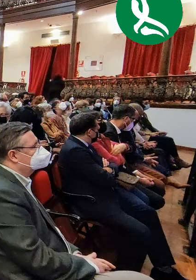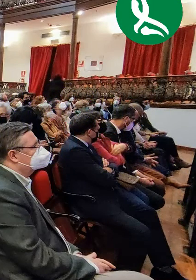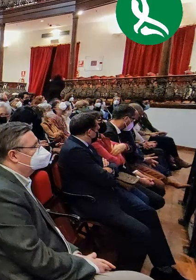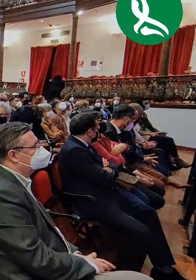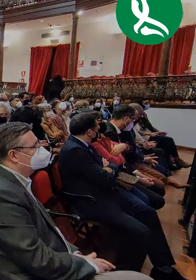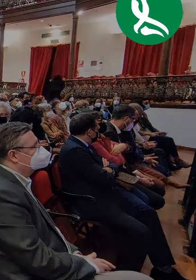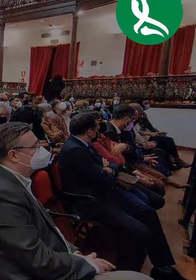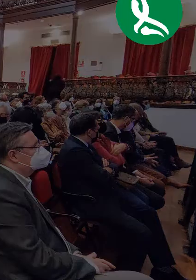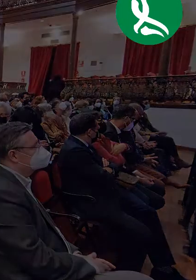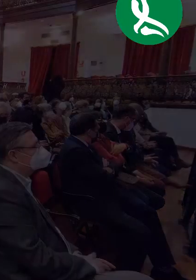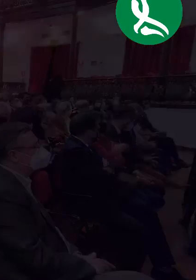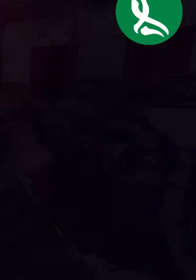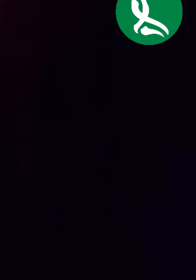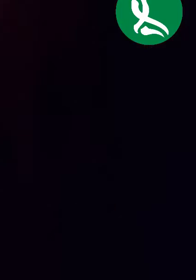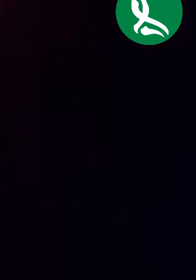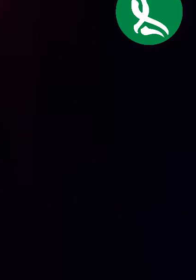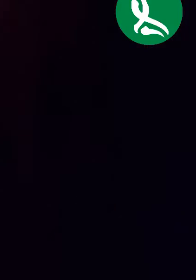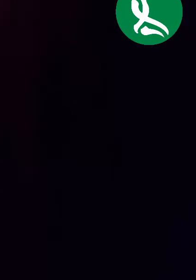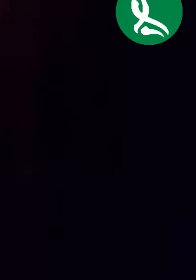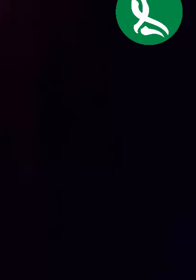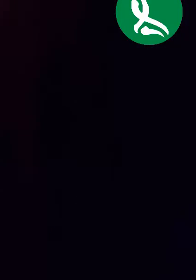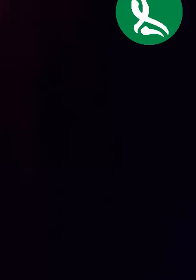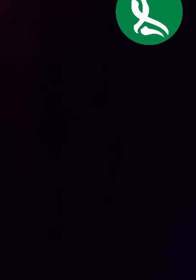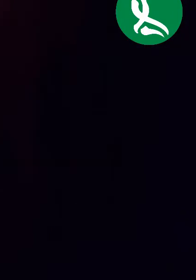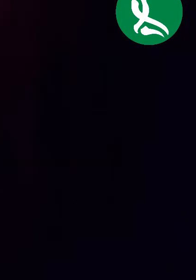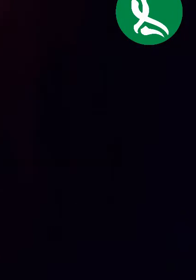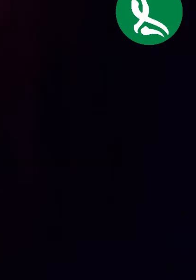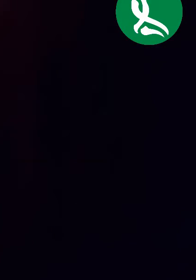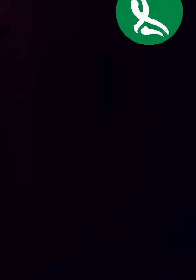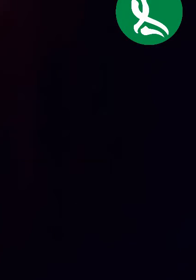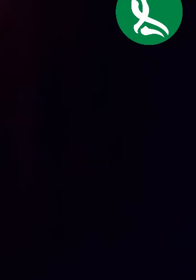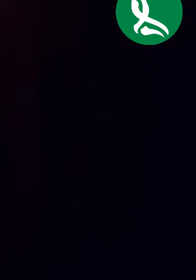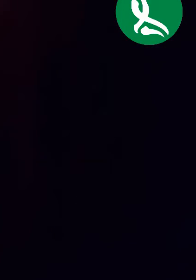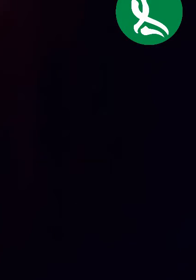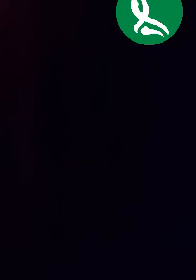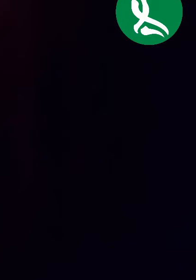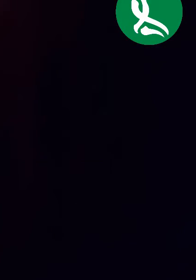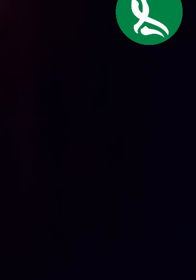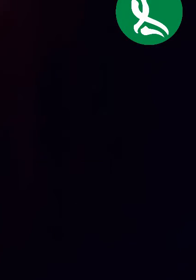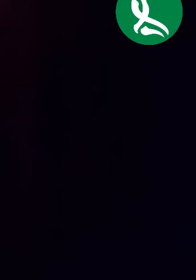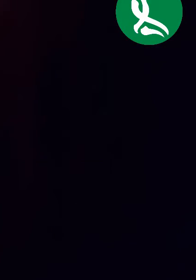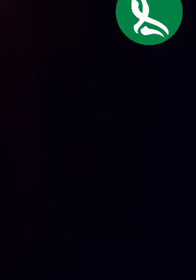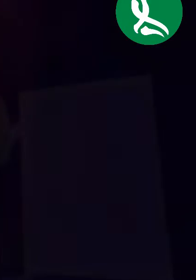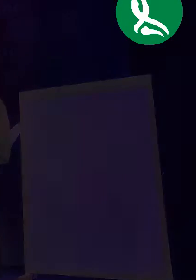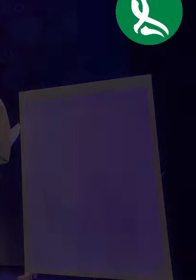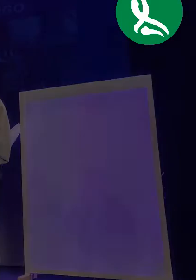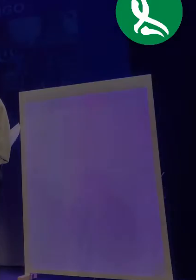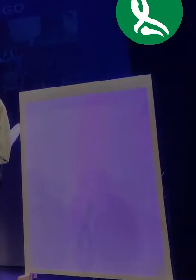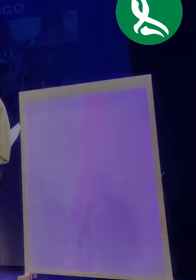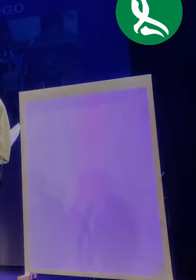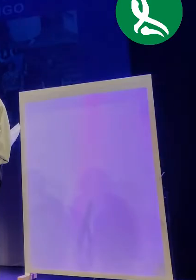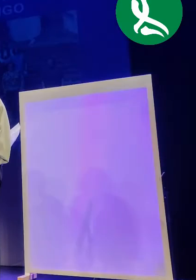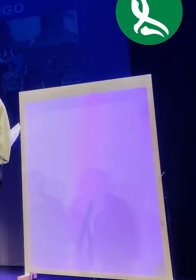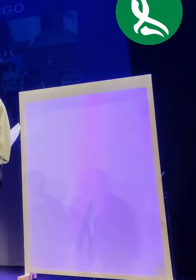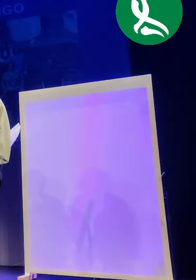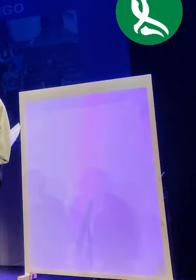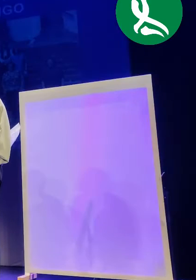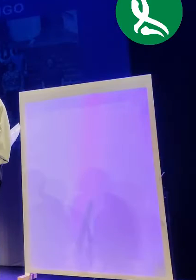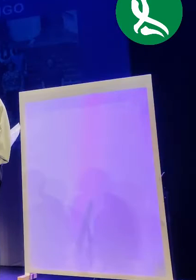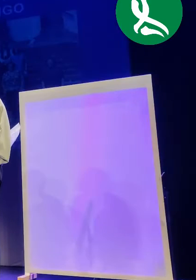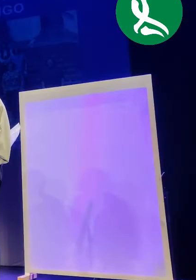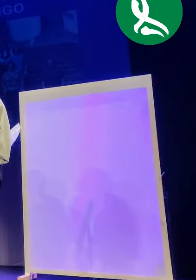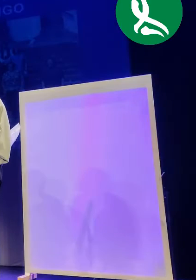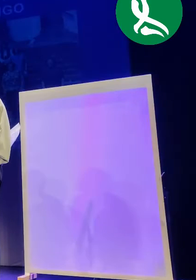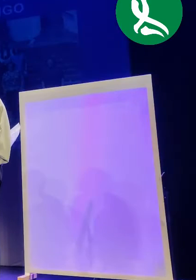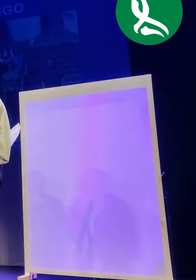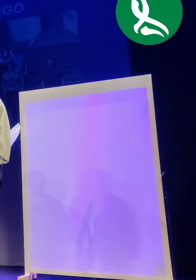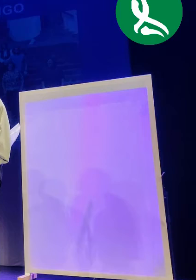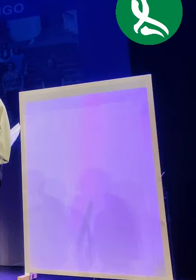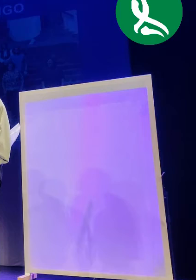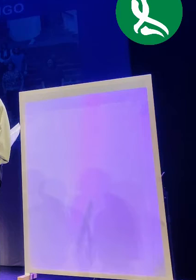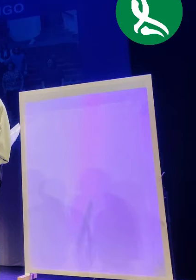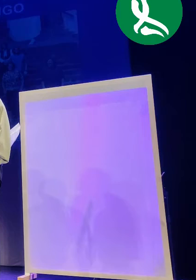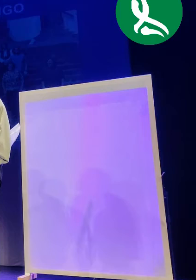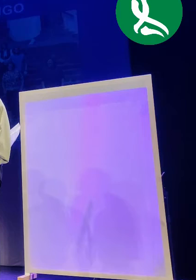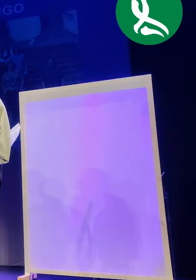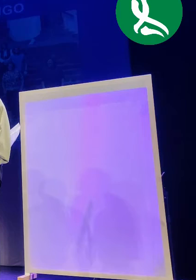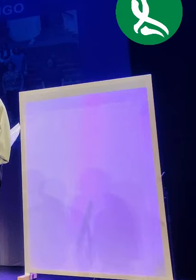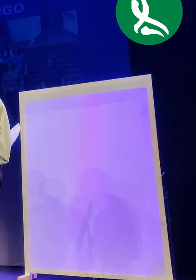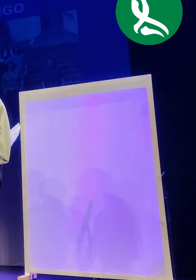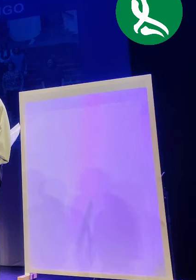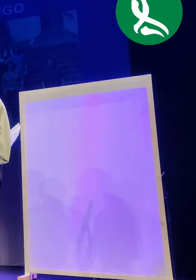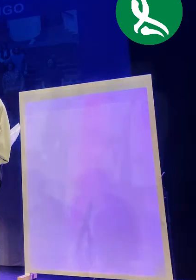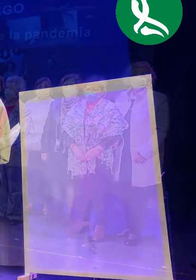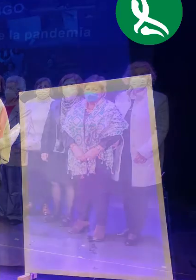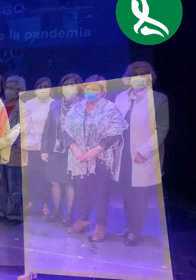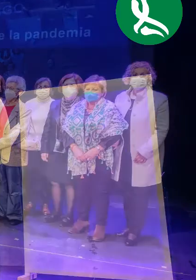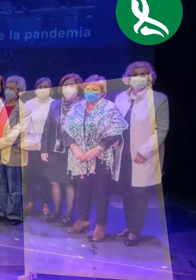rato de conversación como habíamos con un amigo o con un conocido que nos encontráramos en la calle. Que puedan contar lo que se ha dicho el médico